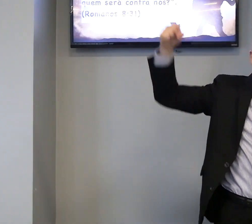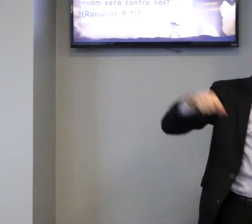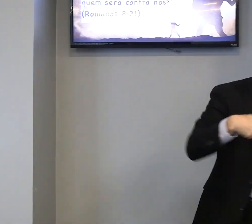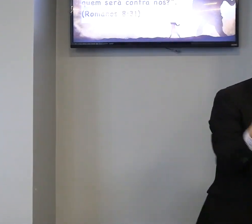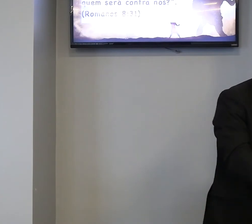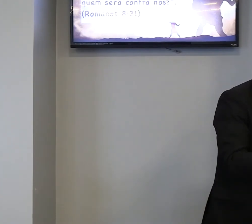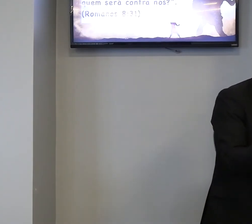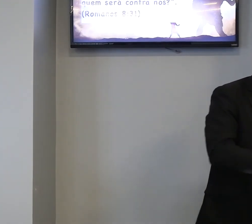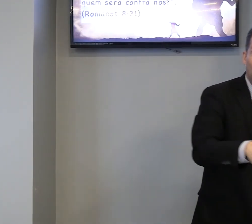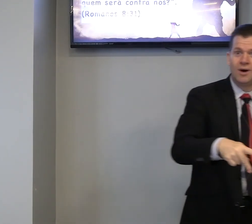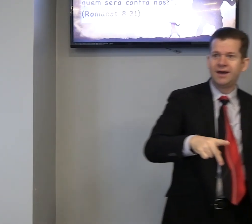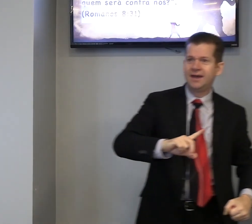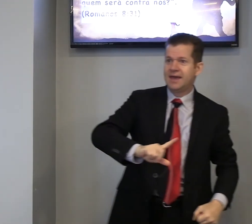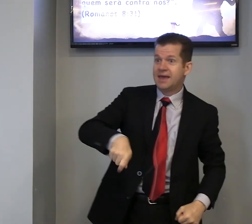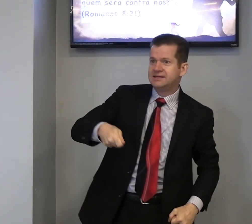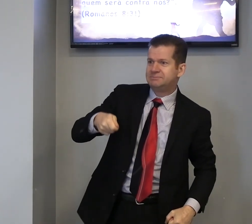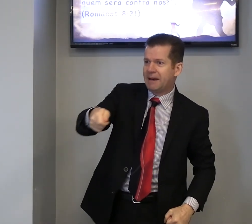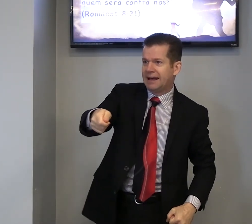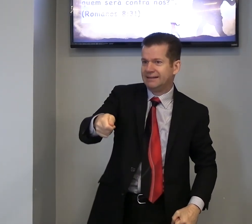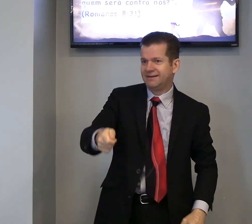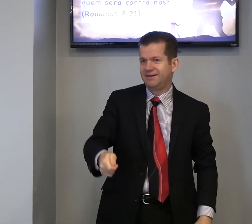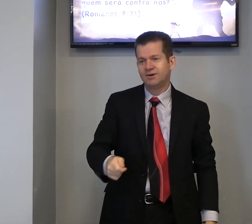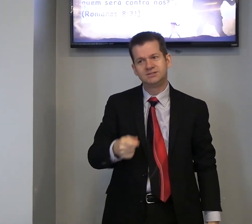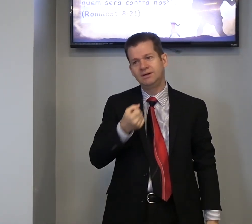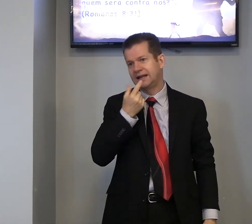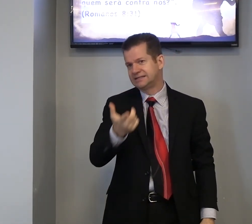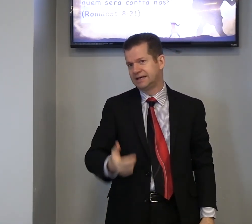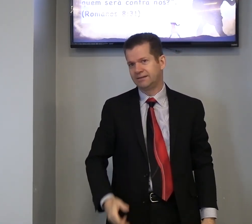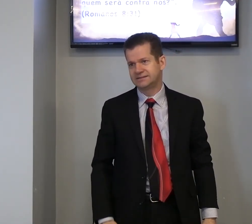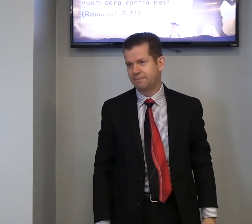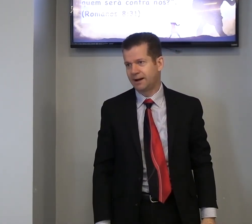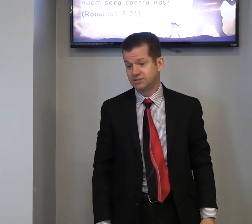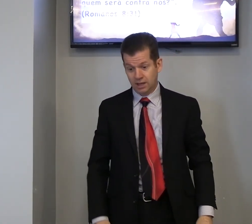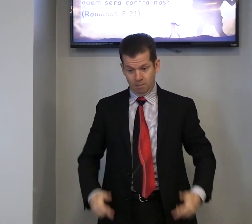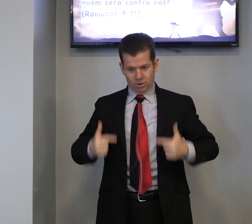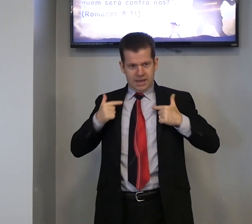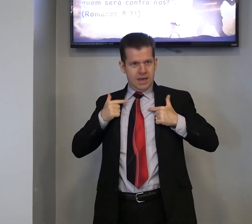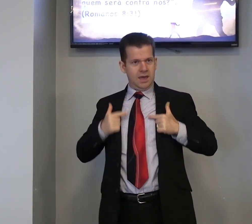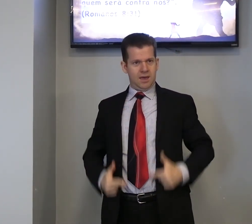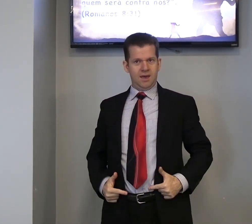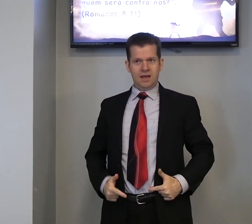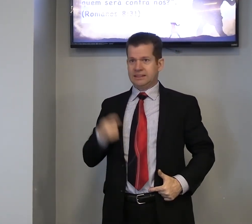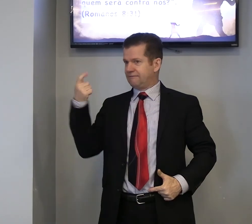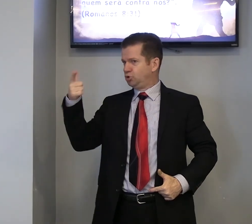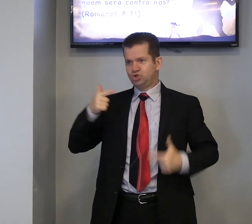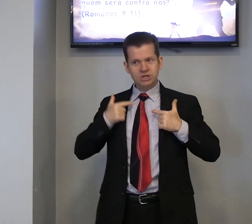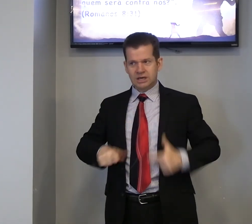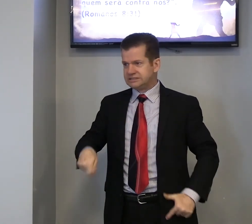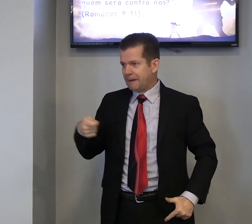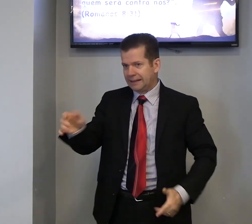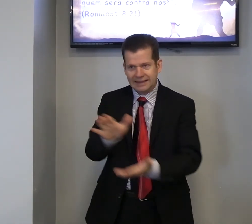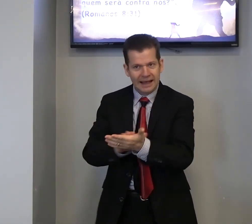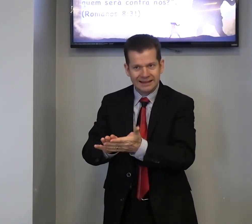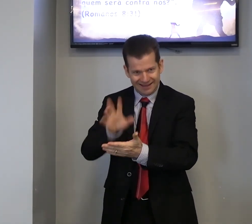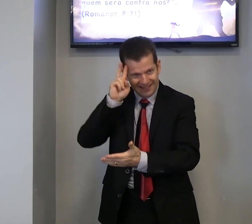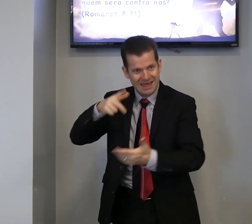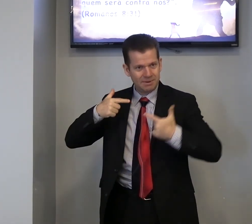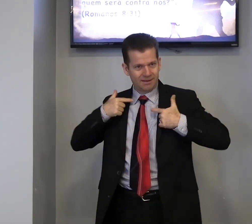a sua espada, eu acho tão engraçada, essa parte, porque, Davi não tinha espada, nada, lembra?